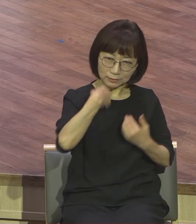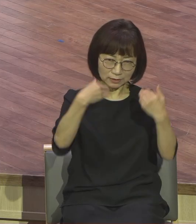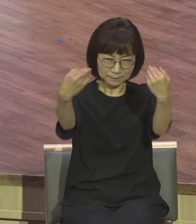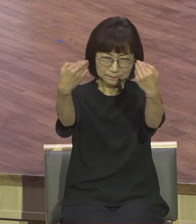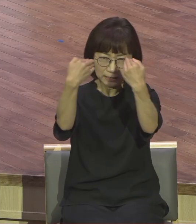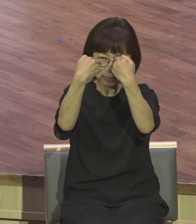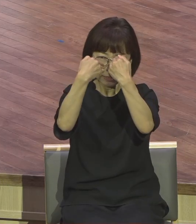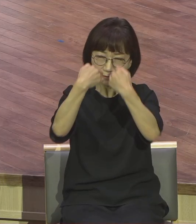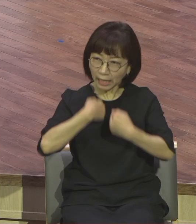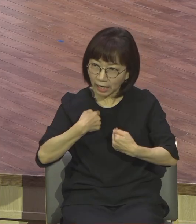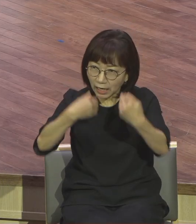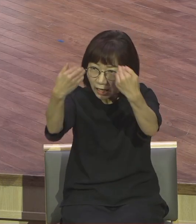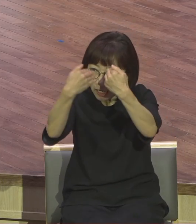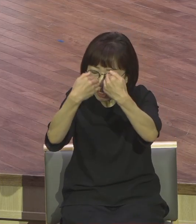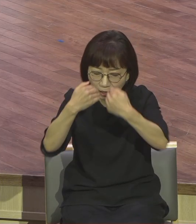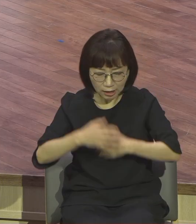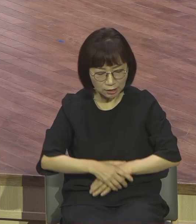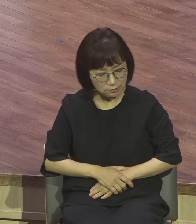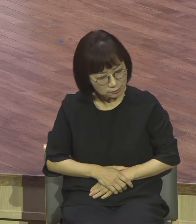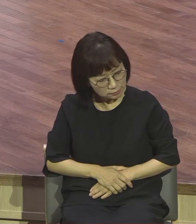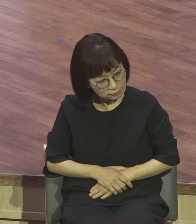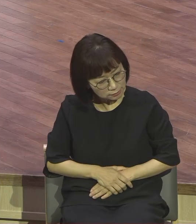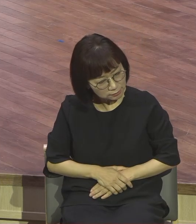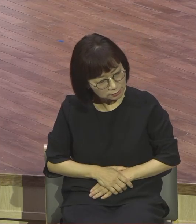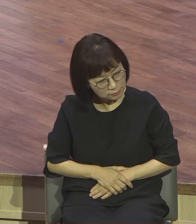나는 너밖에 볼 데가 없다.